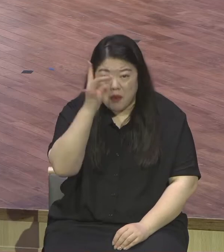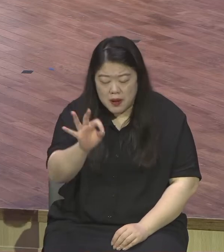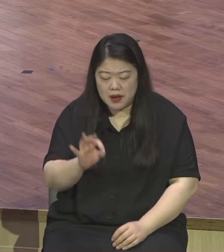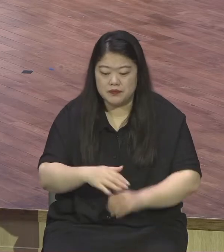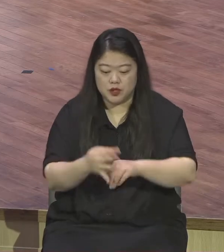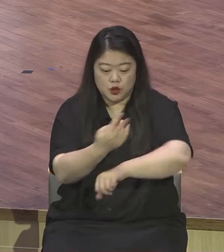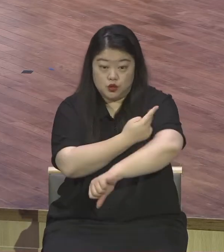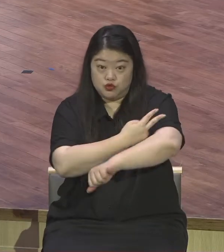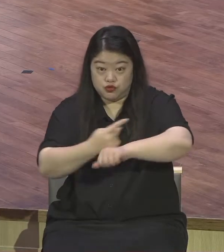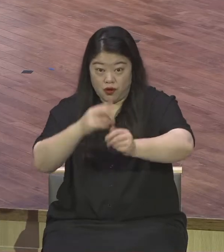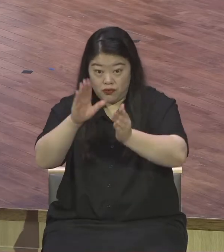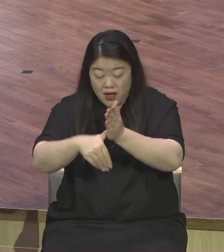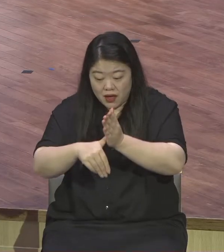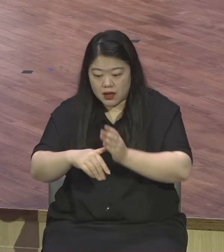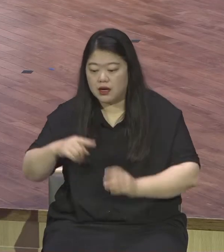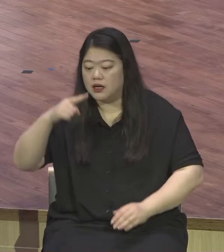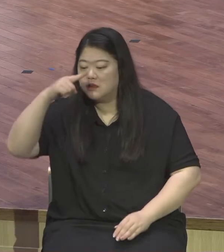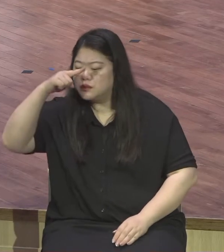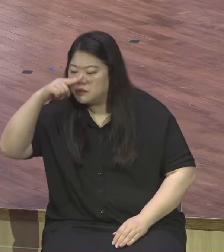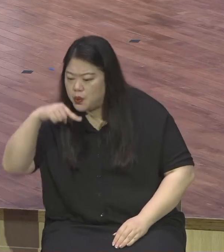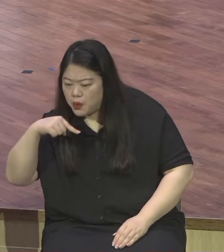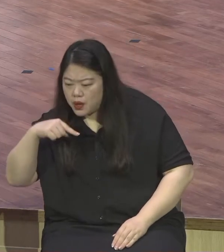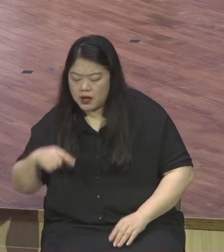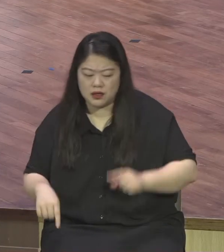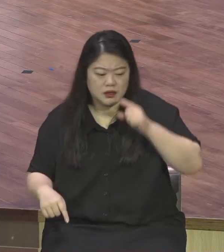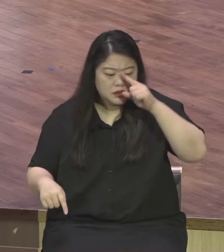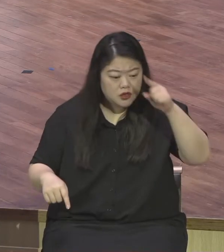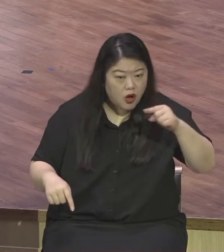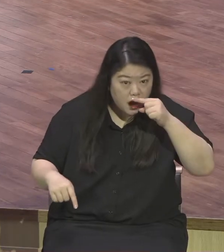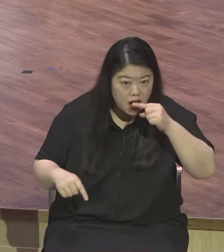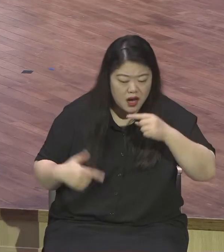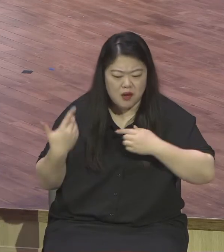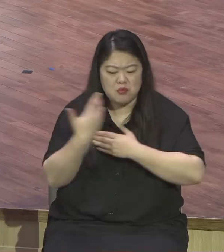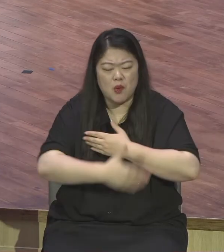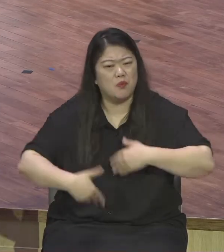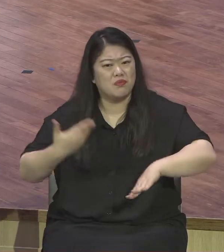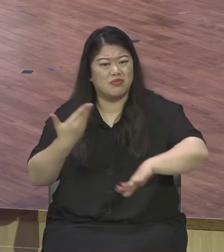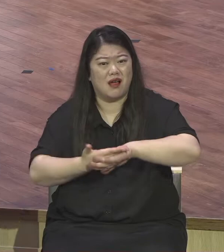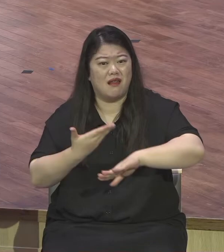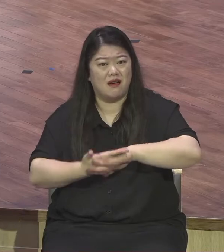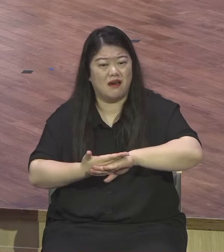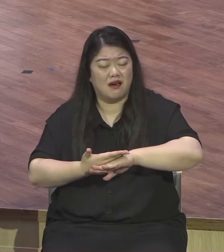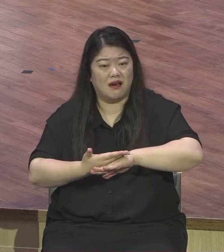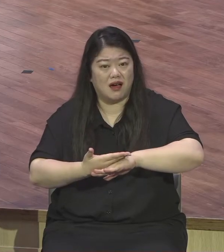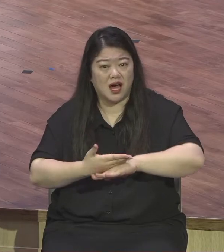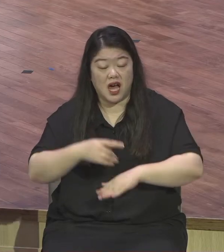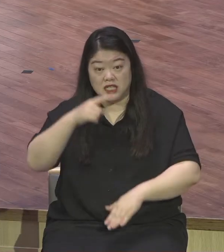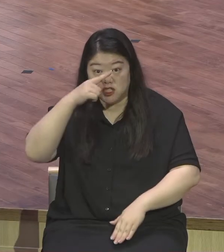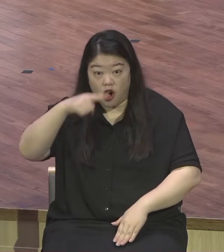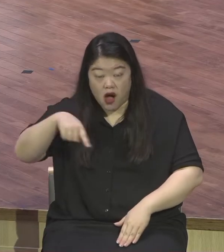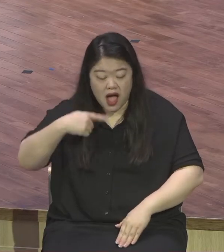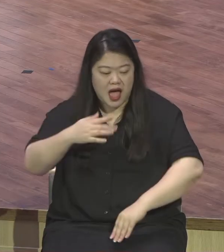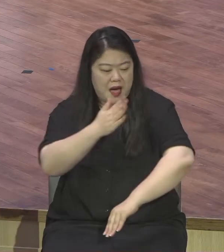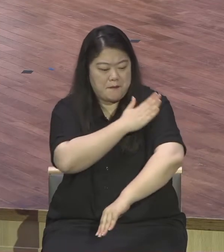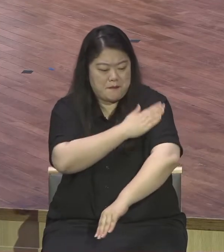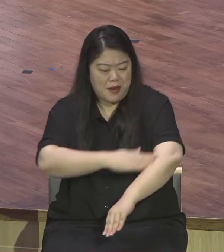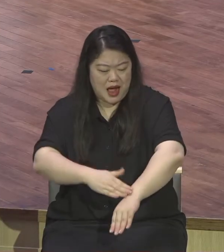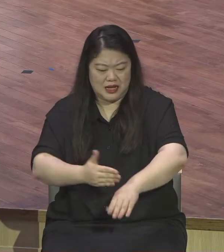서양 사람들은 손도 길고 팔도 길고 다리도 길고 엄청나게 길지요.